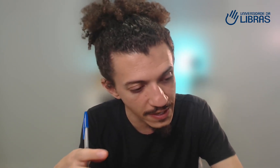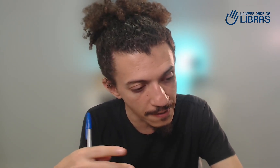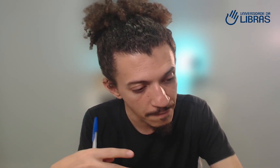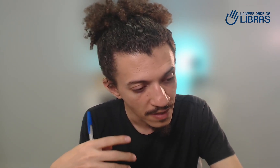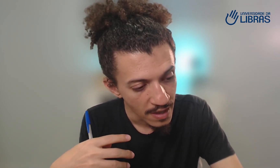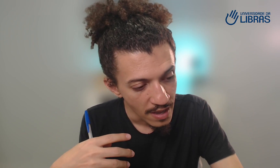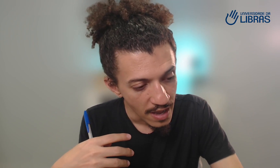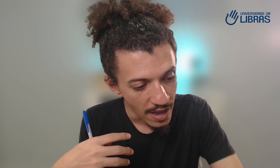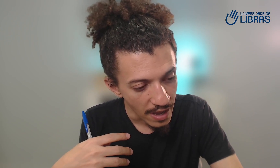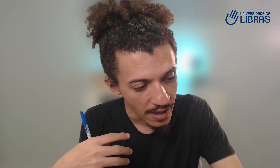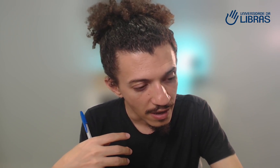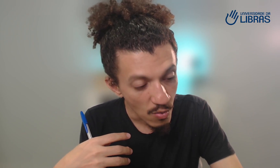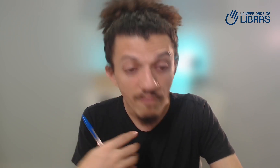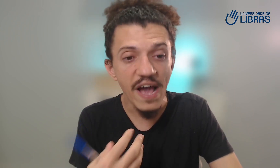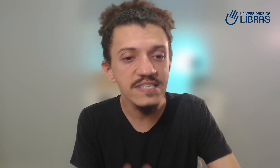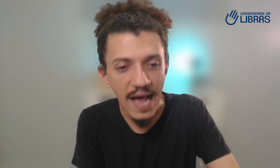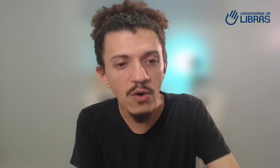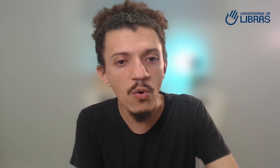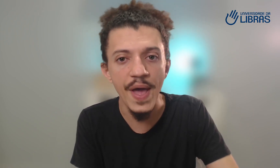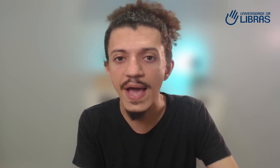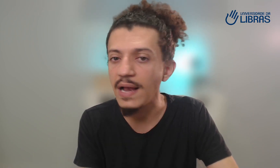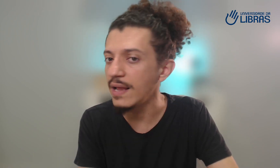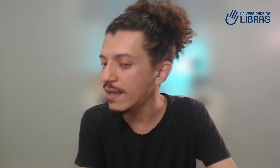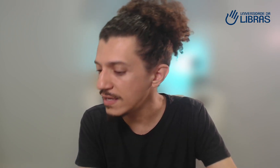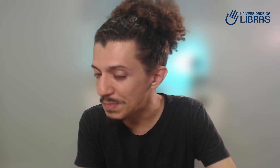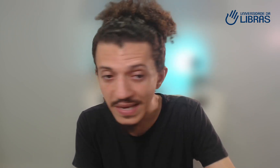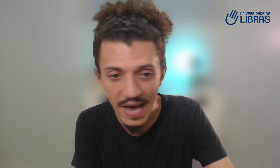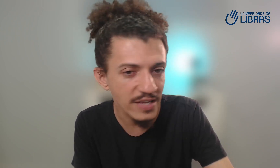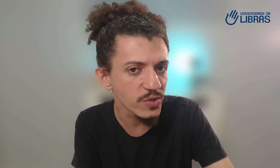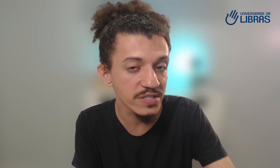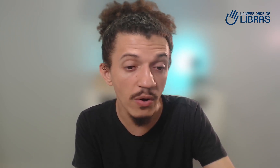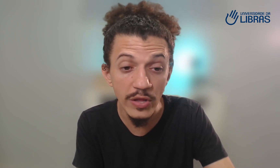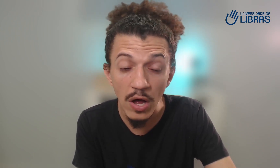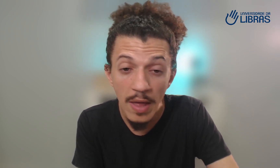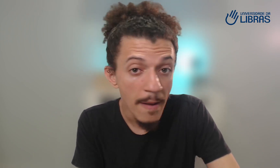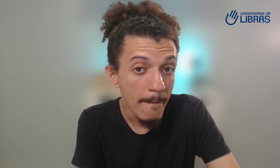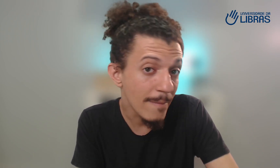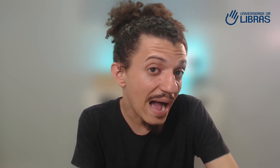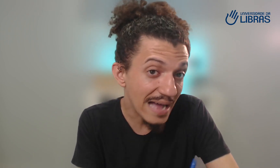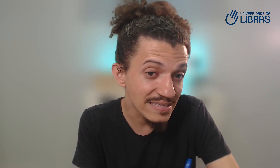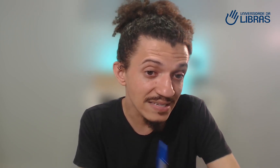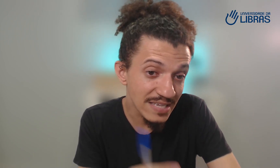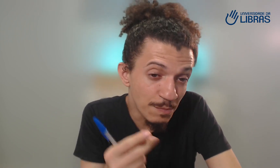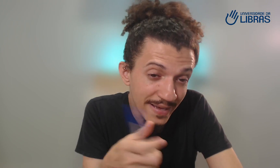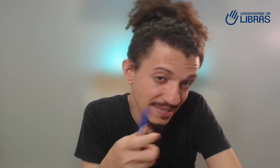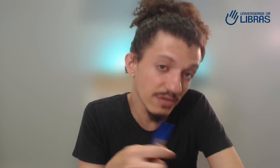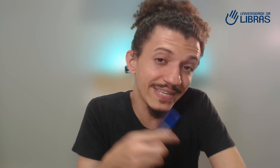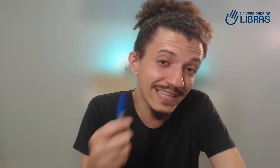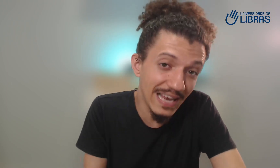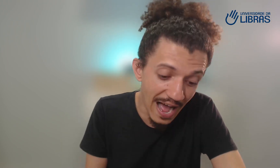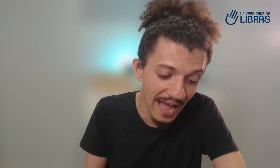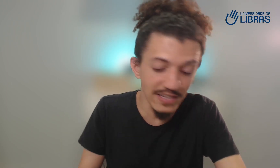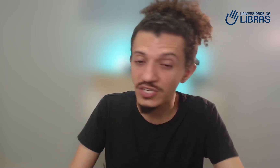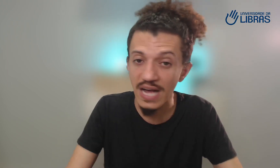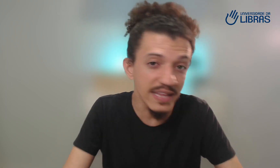conversar com ele, explicar as coisas que ao redor, mas essa explicação detalhada, de cada